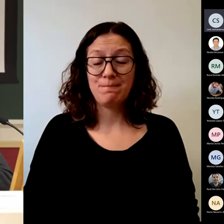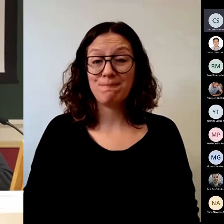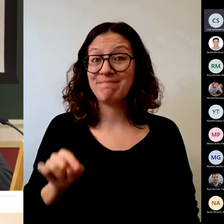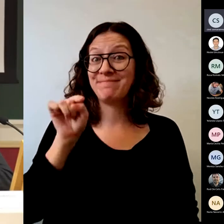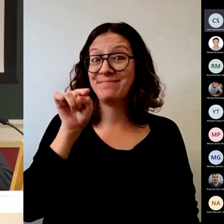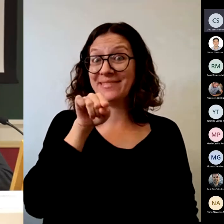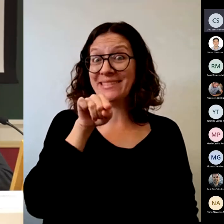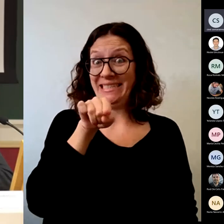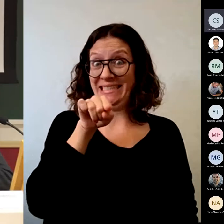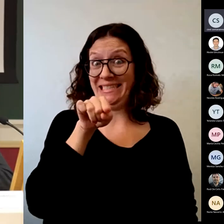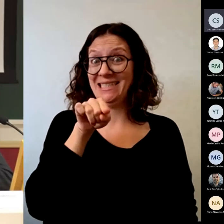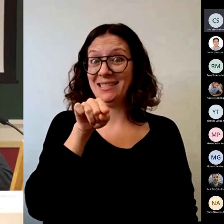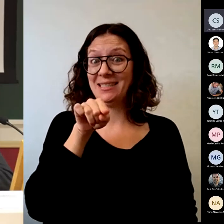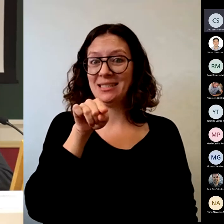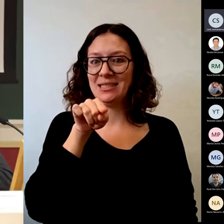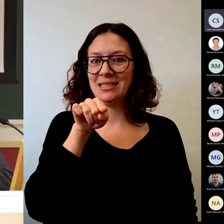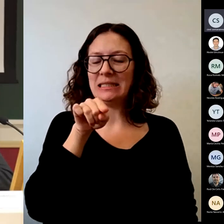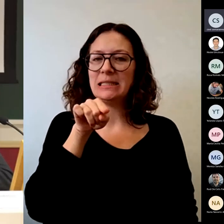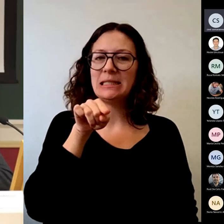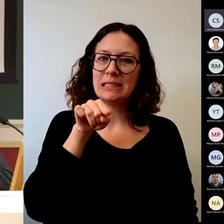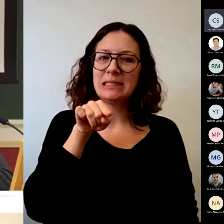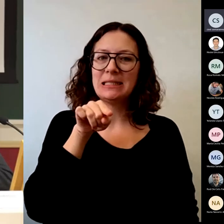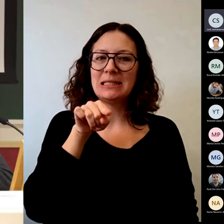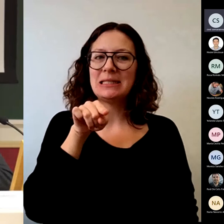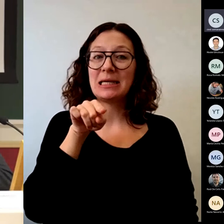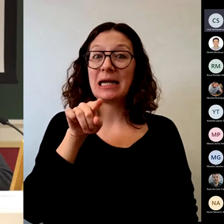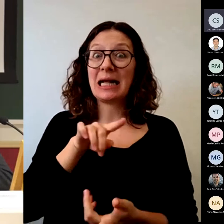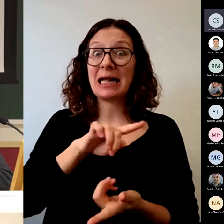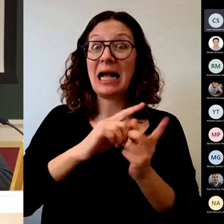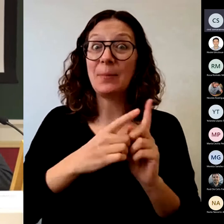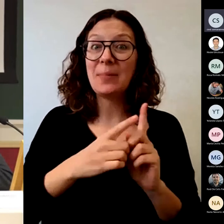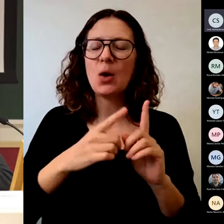está complicado todavía cambiarlo.